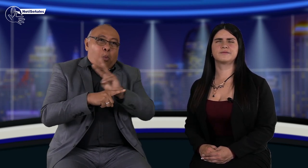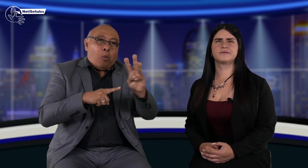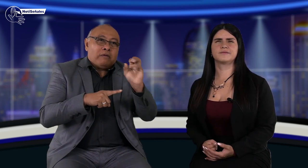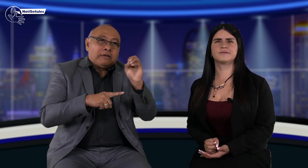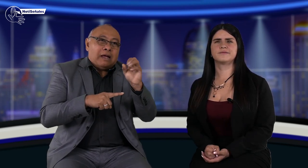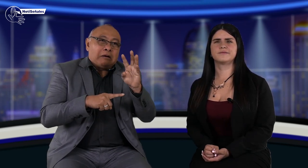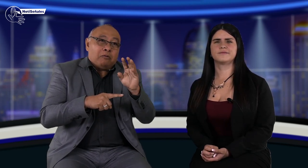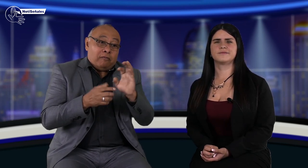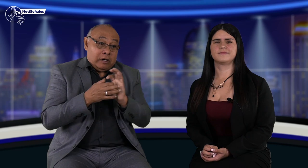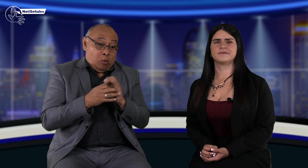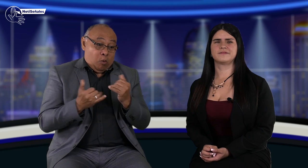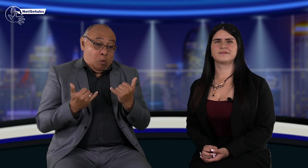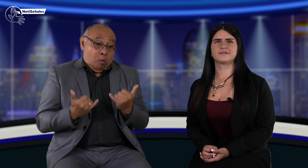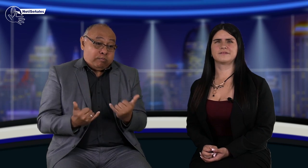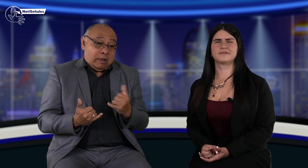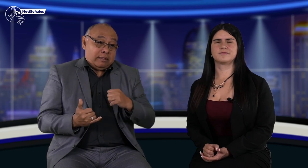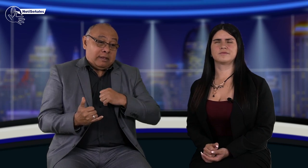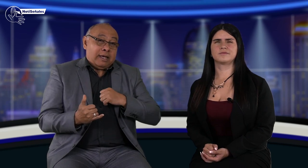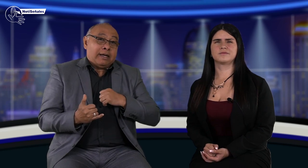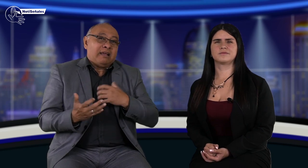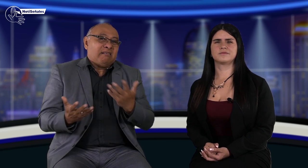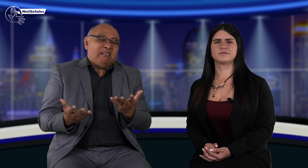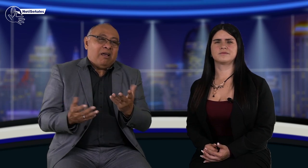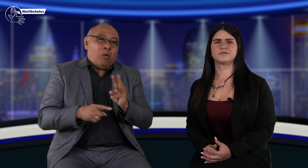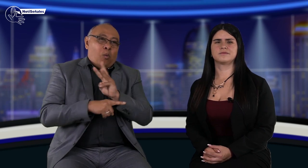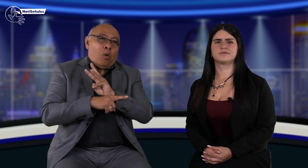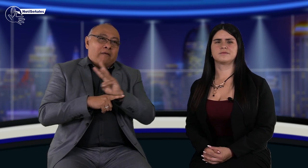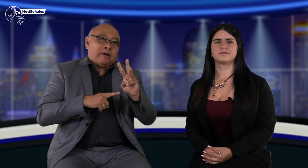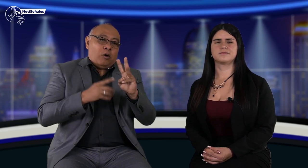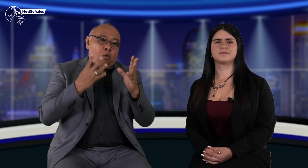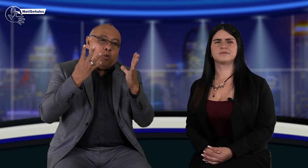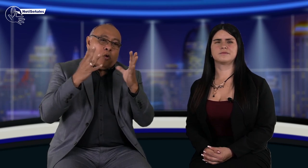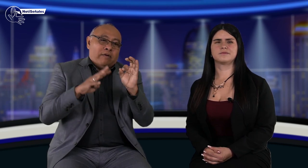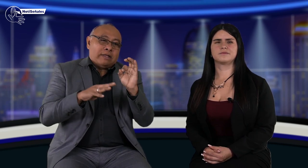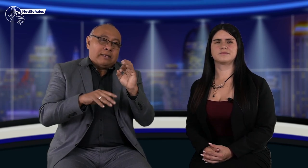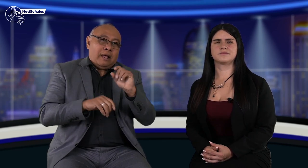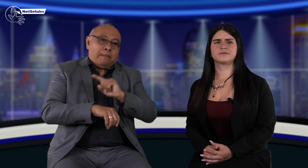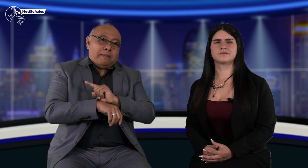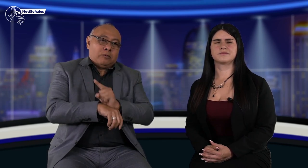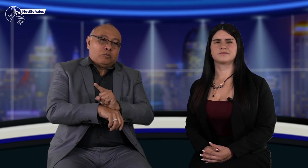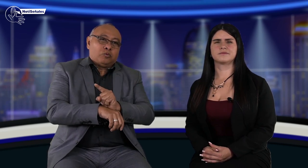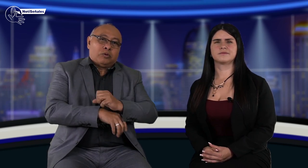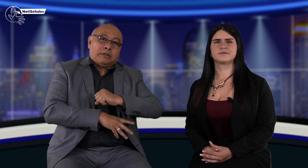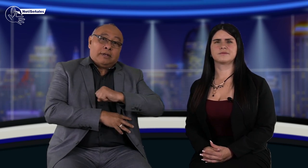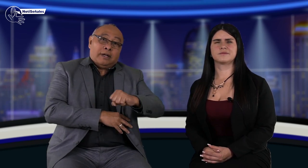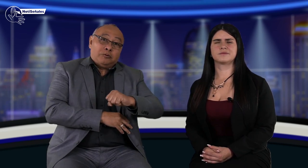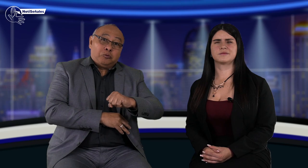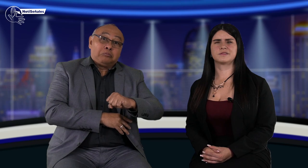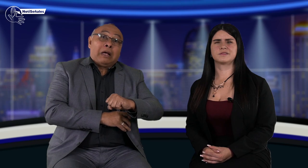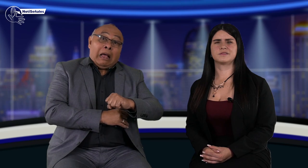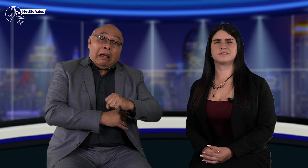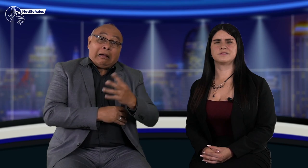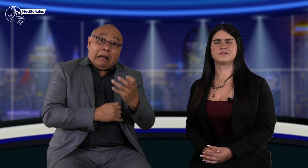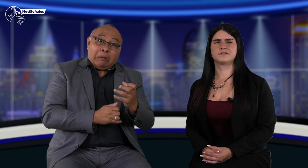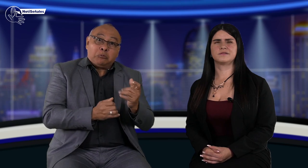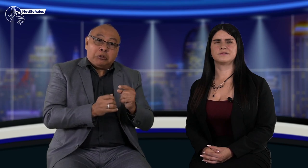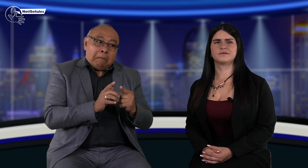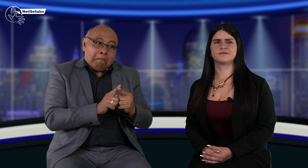realicemos en Fenas Call, webinarios que llevan el nombre de 90 minutos de los derechos, puedas entrar en